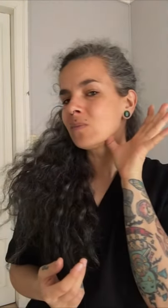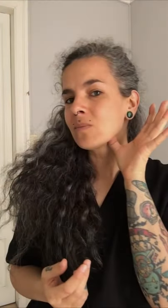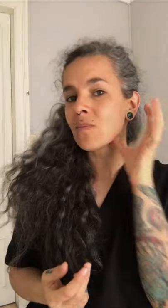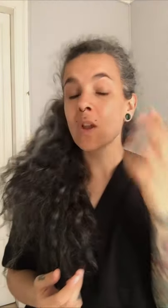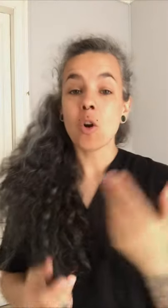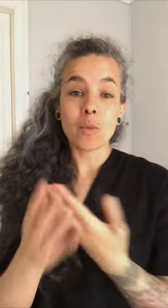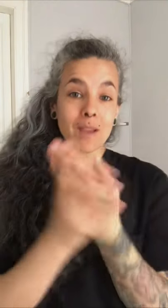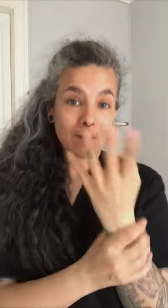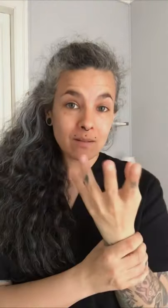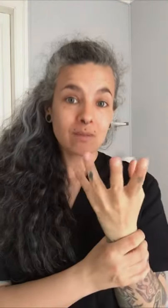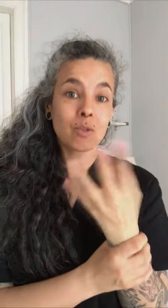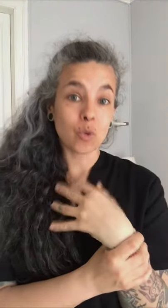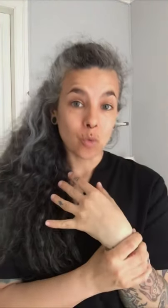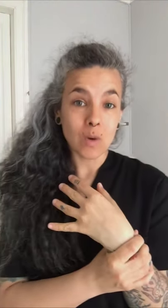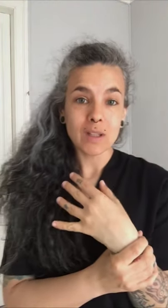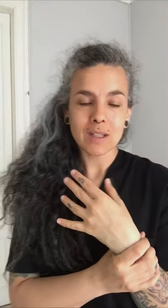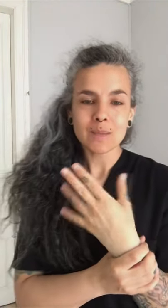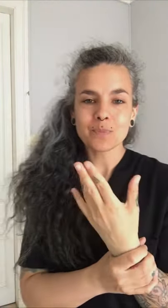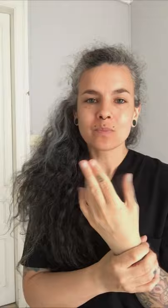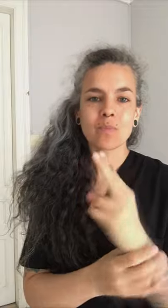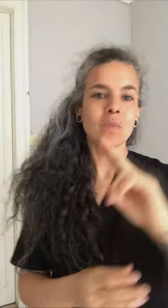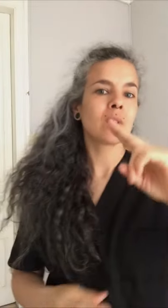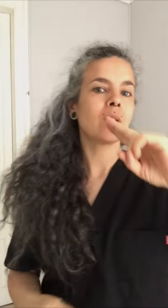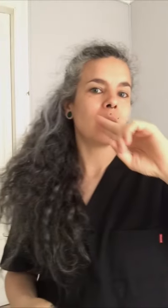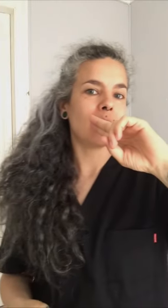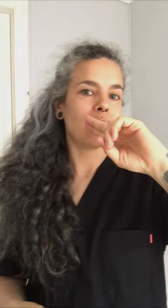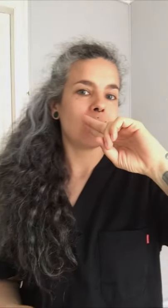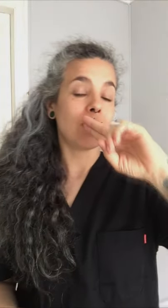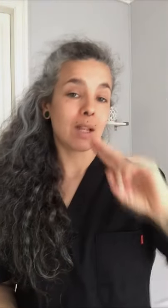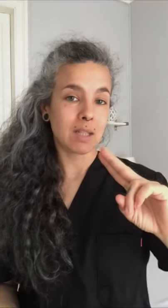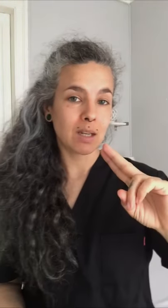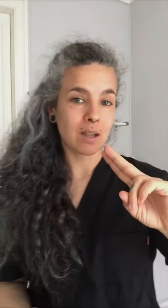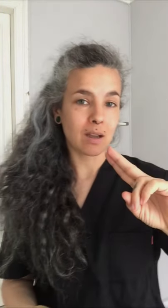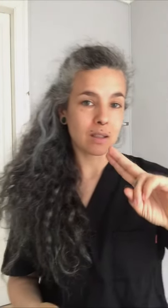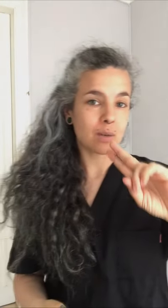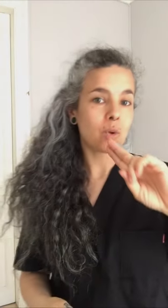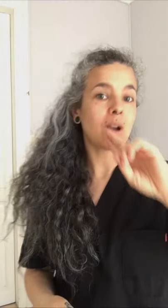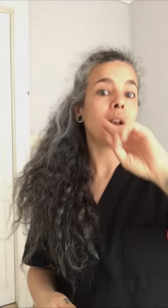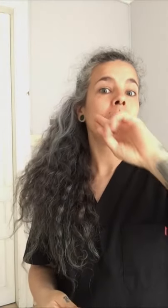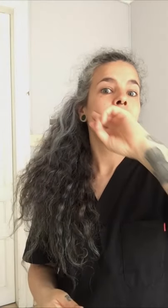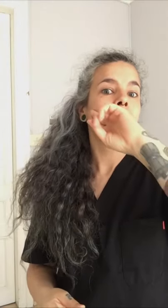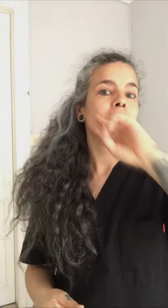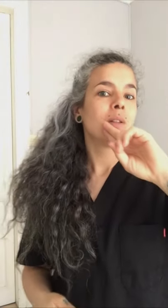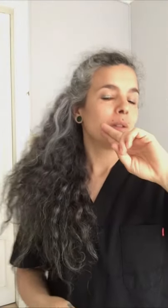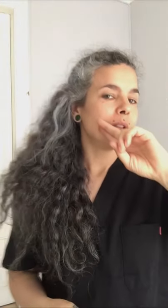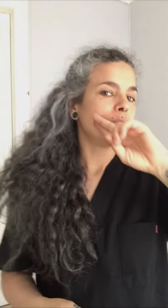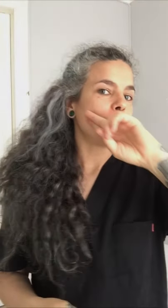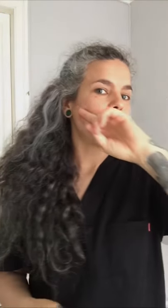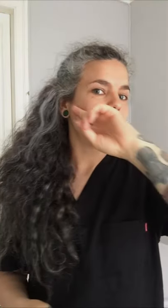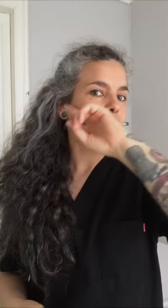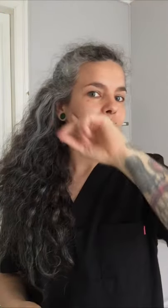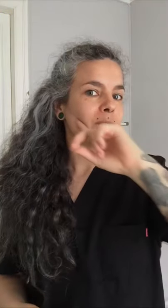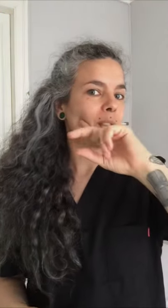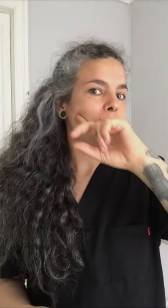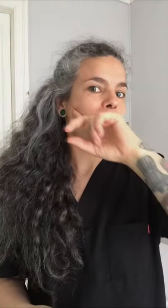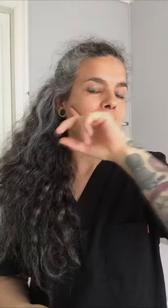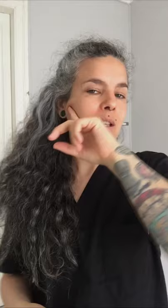o bien, con un guante, y en la técnica intravucal, introduce un dedo hasta la parte